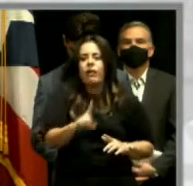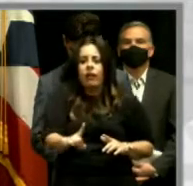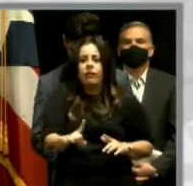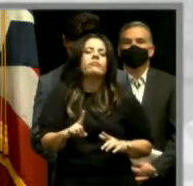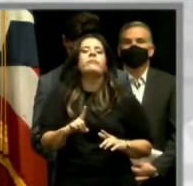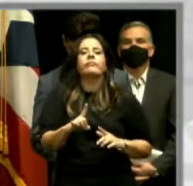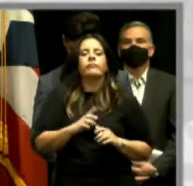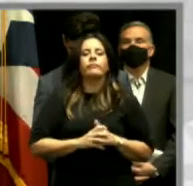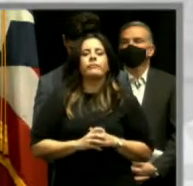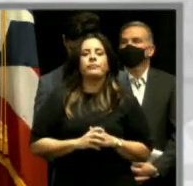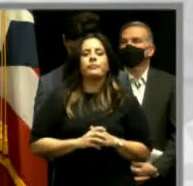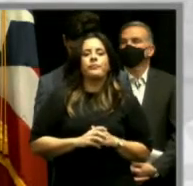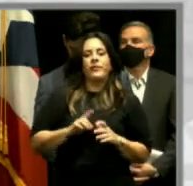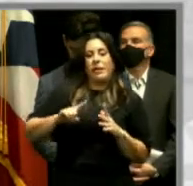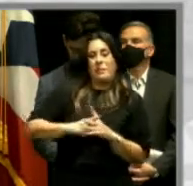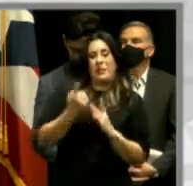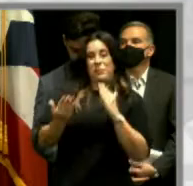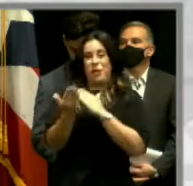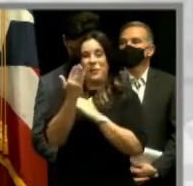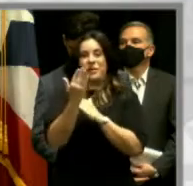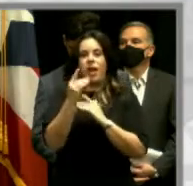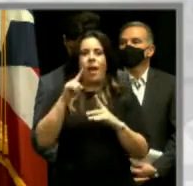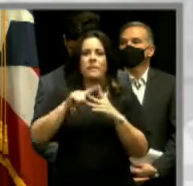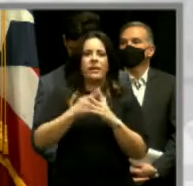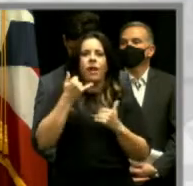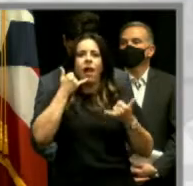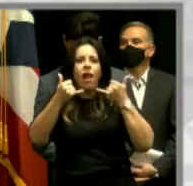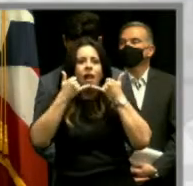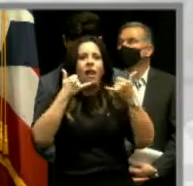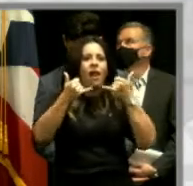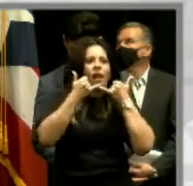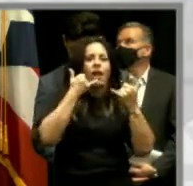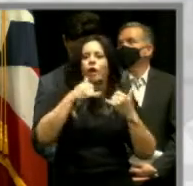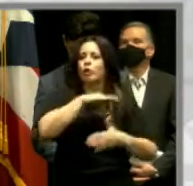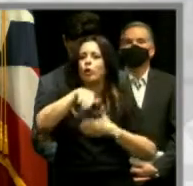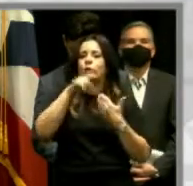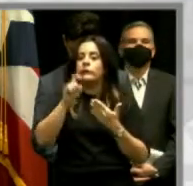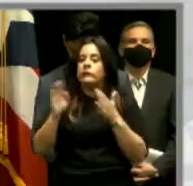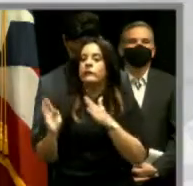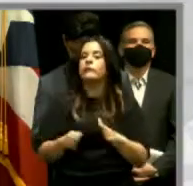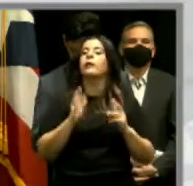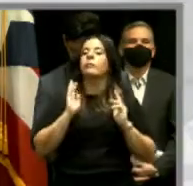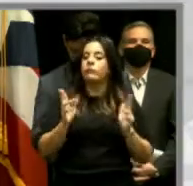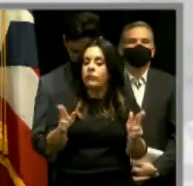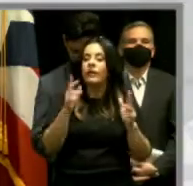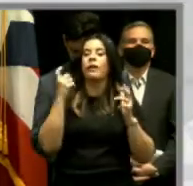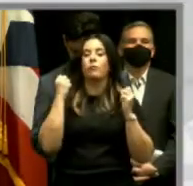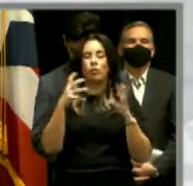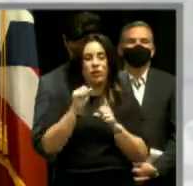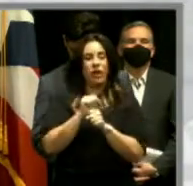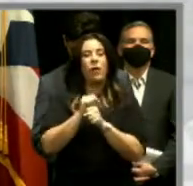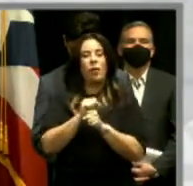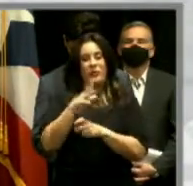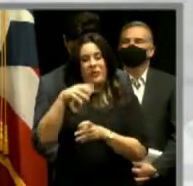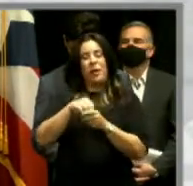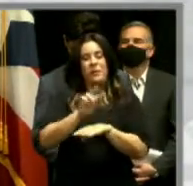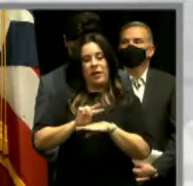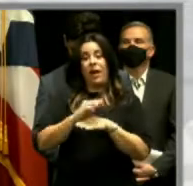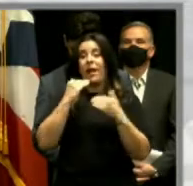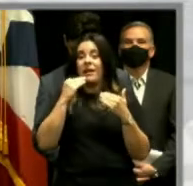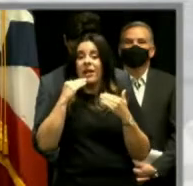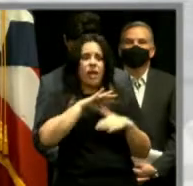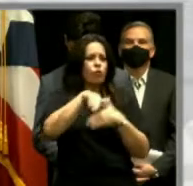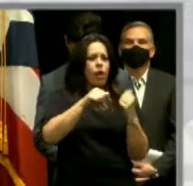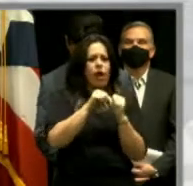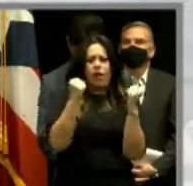desde que empieza por la mañana comienza a llamar para decir todo lo que hay que hacer y lo mucho que hay que trabajar por su gente de Vieques y gracias a todas las